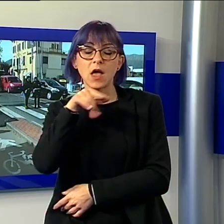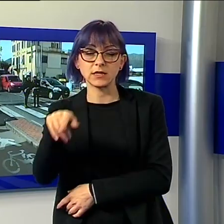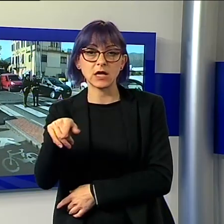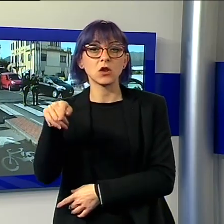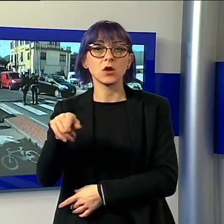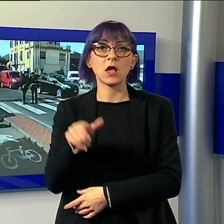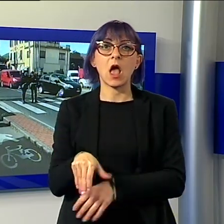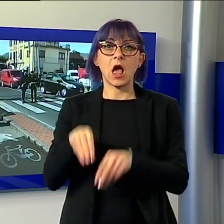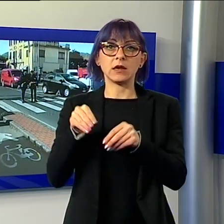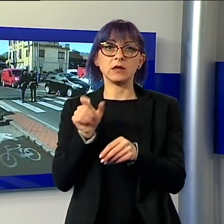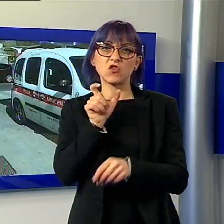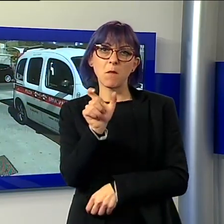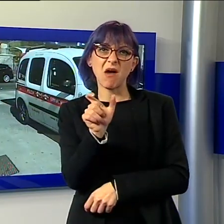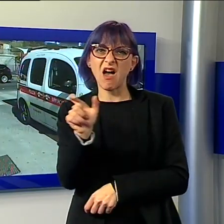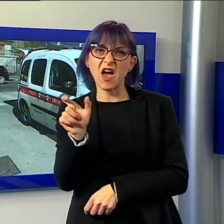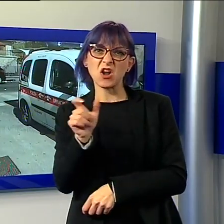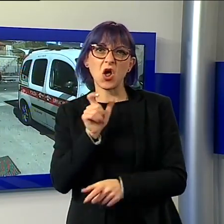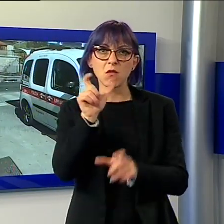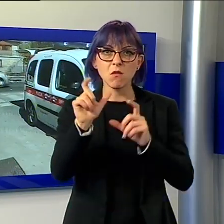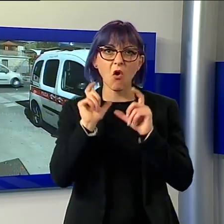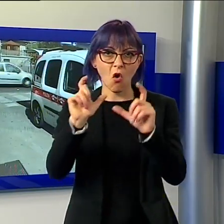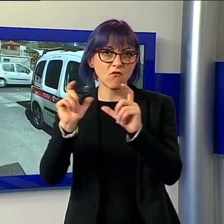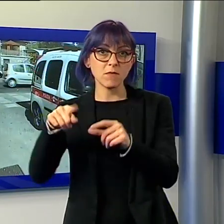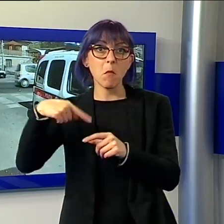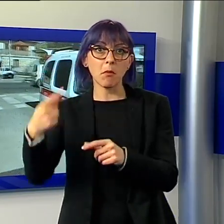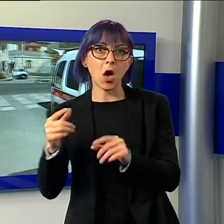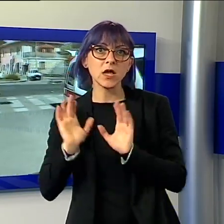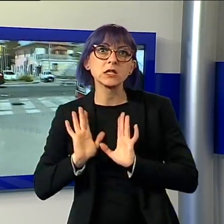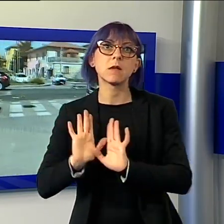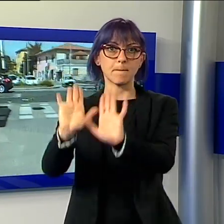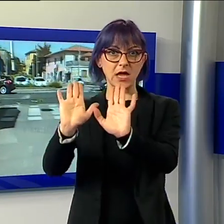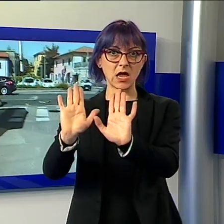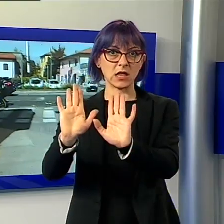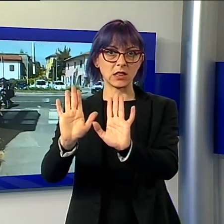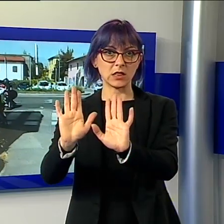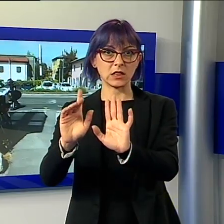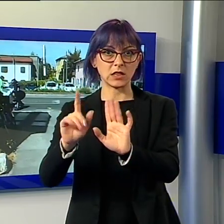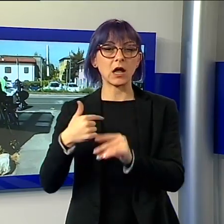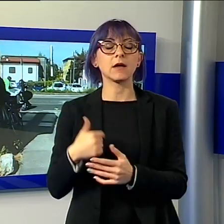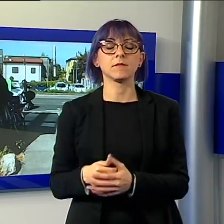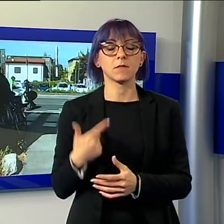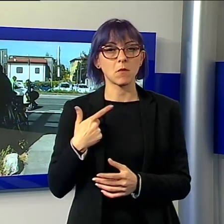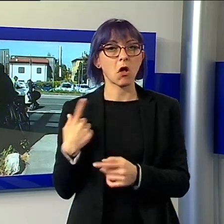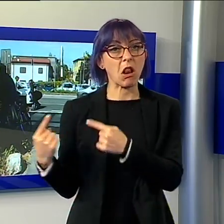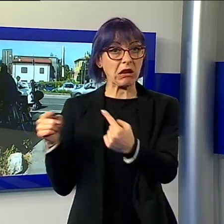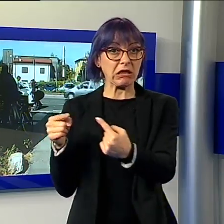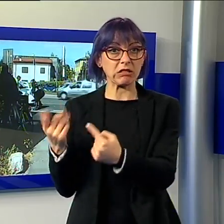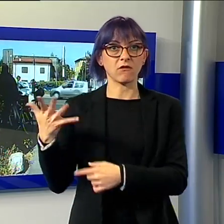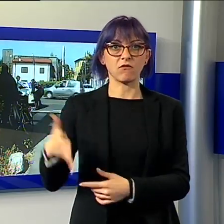'infermiera sarebbe pure finita a terra. La ricostruzione di quanto accaduto è al vaglio della Polizia Municipale di Lucca, che probabilmente dovrà